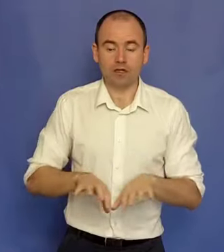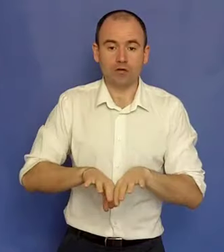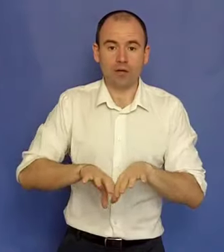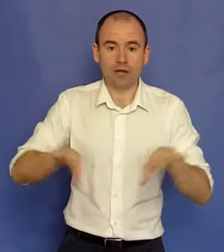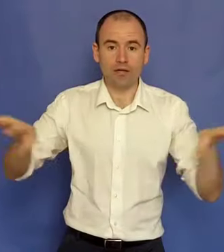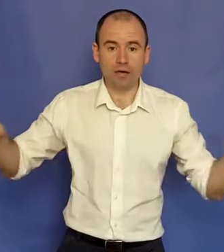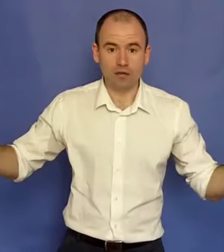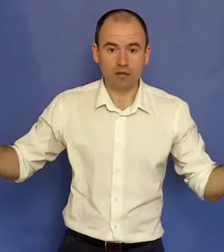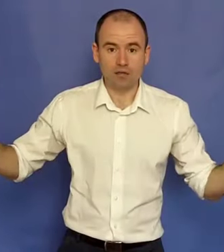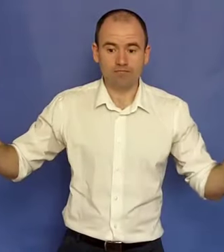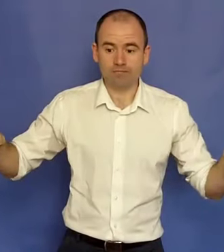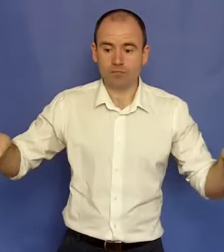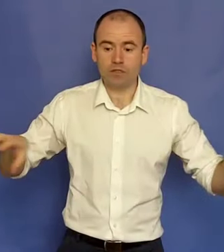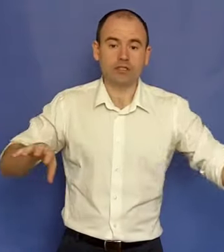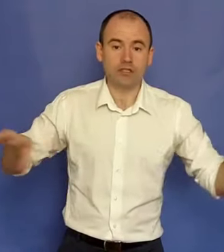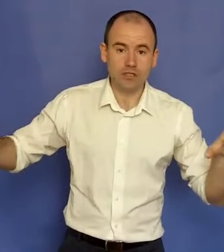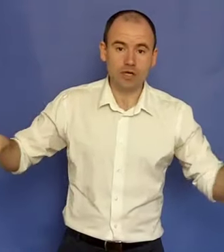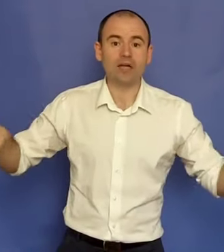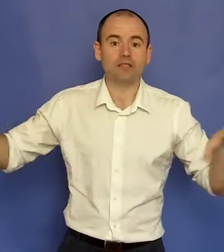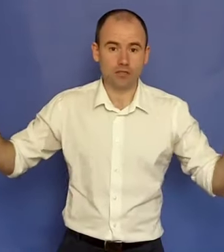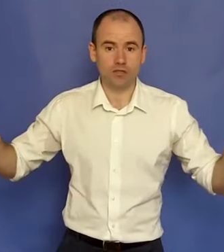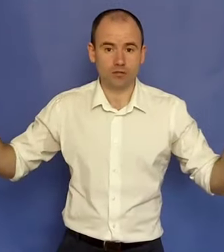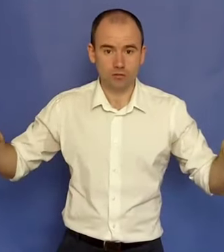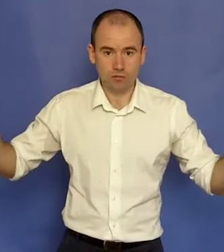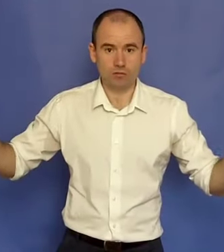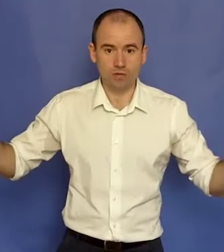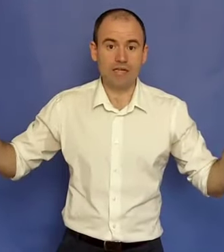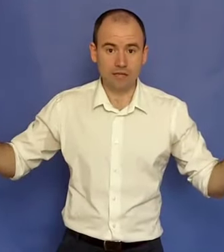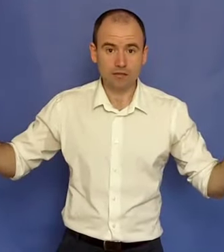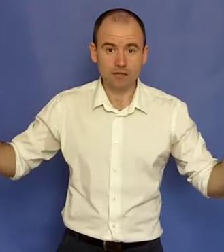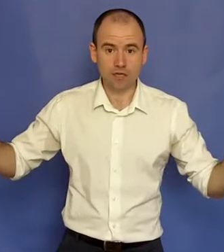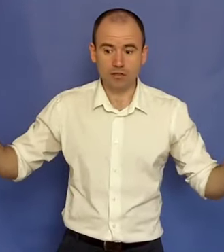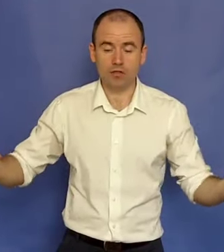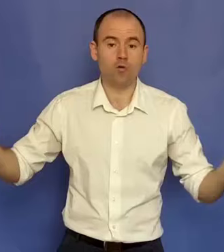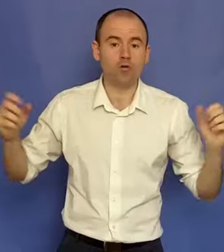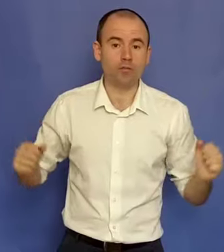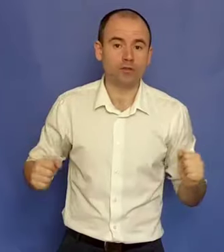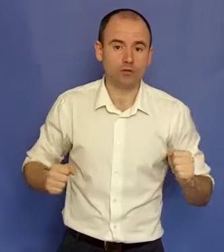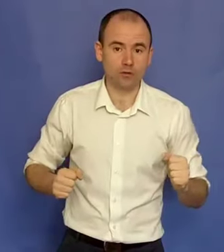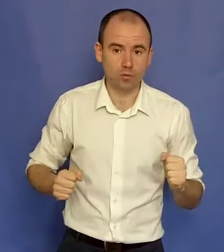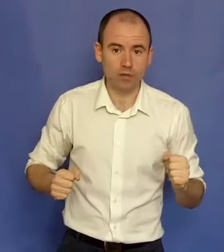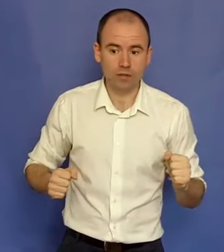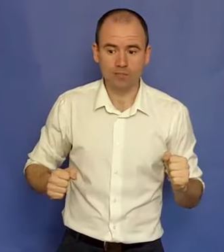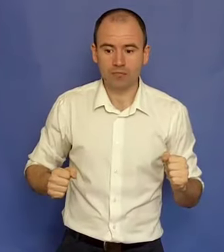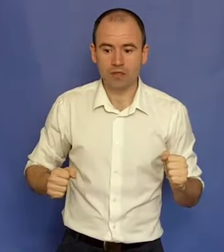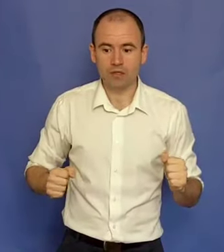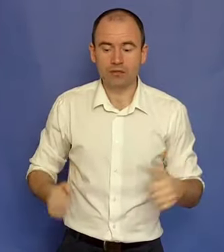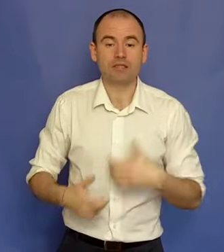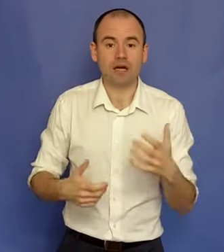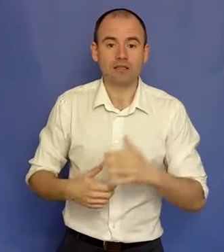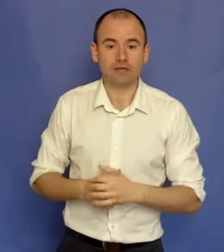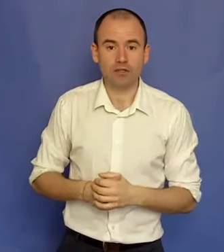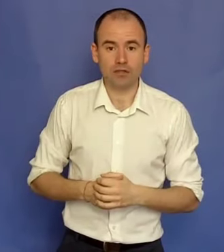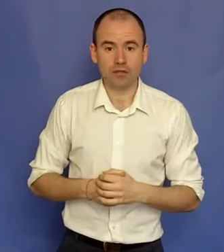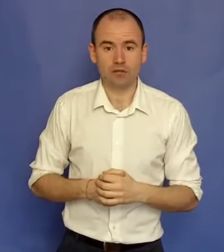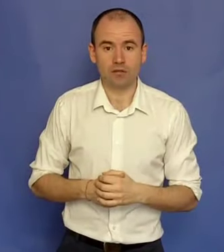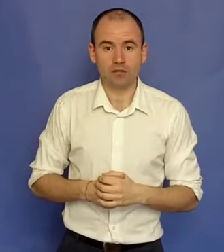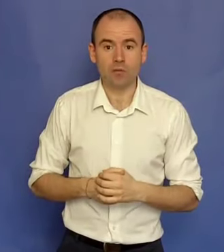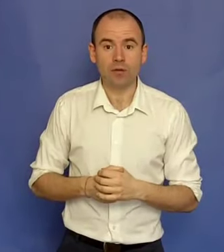căror le da câte 5, alți 5 clienți și i luat un comision, să spunem, ți-ai escalat afacerea. În